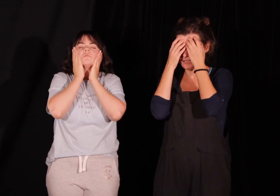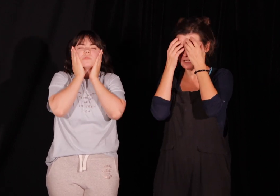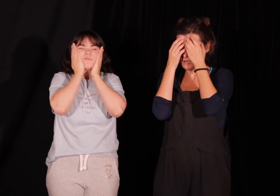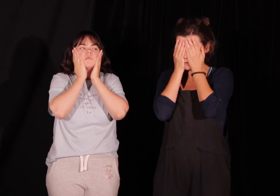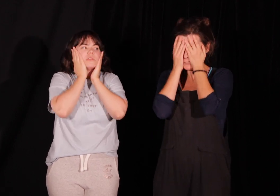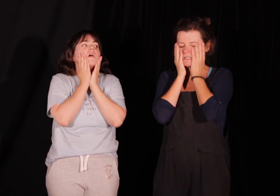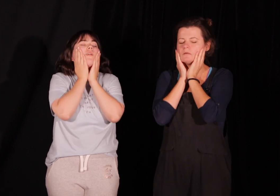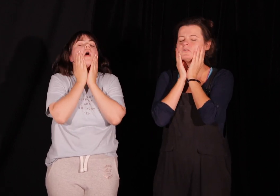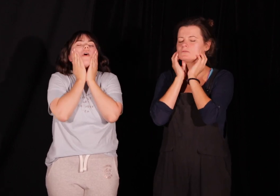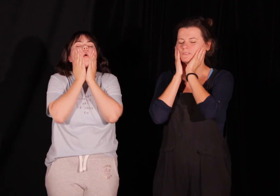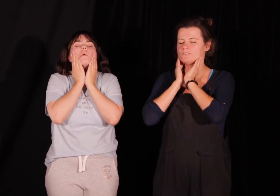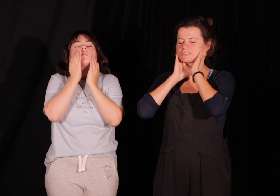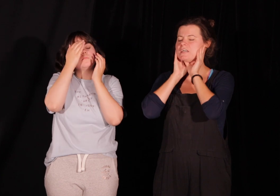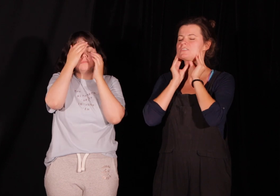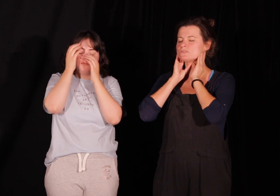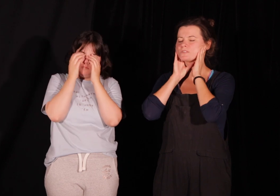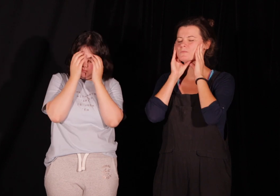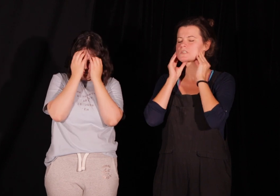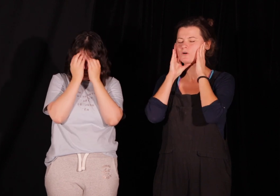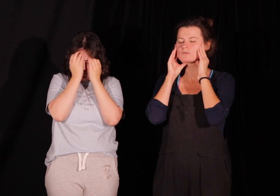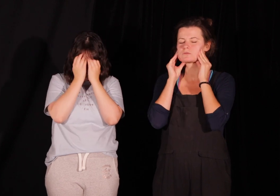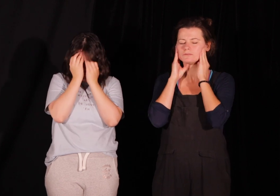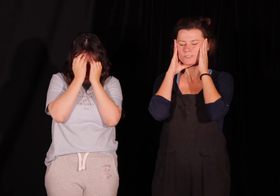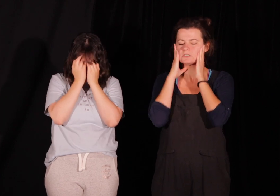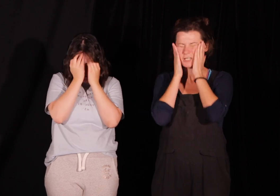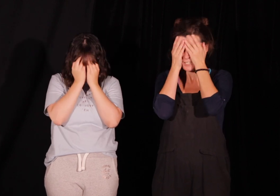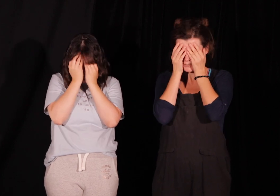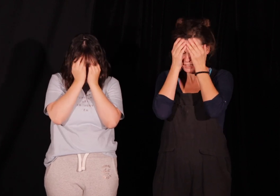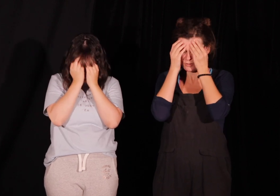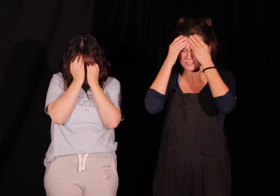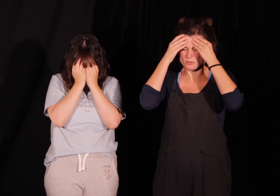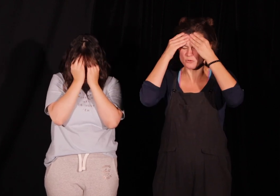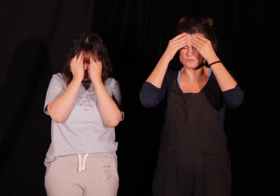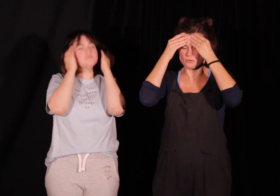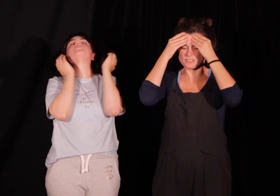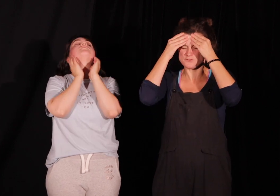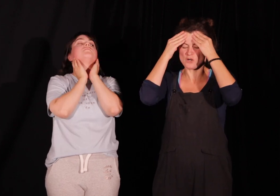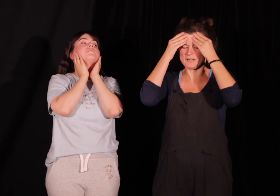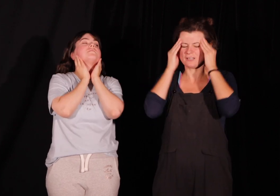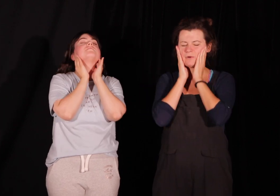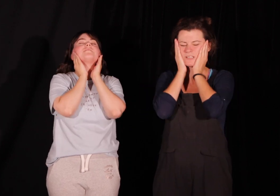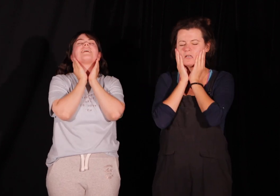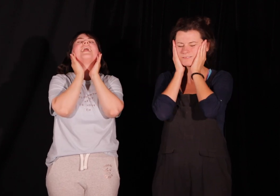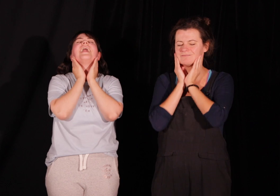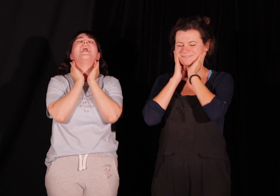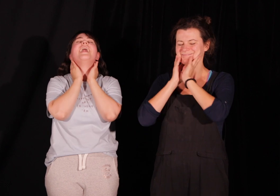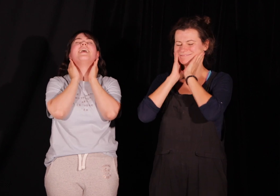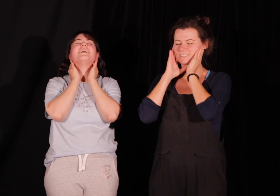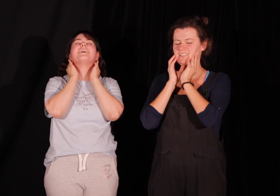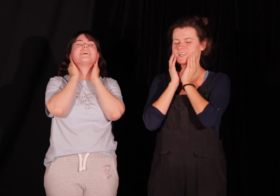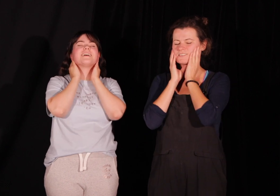tak. Myjemy tutaj, wszędzie, tutaj możemy, o tutaj, tak, tak. O, został brud w ogóle z wczoraj chyba, tak? Tak jest,